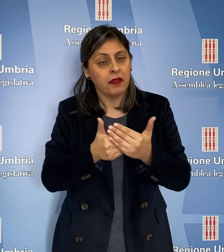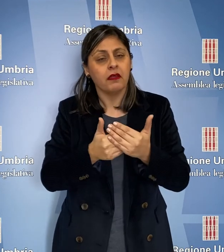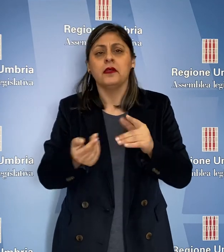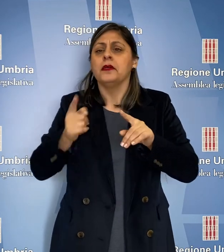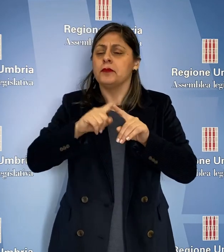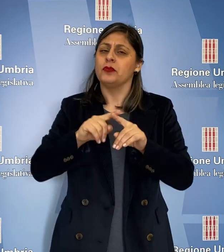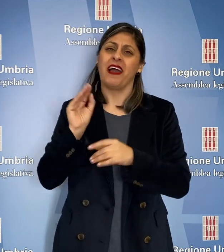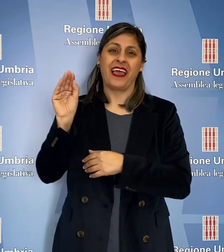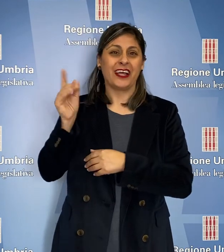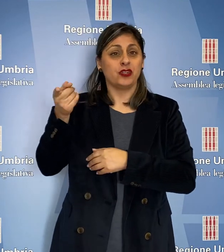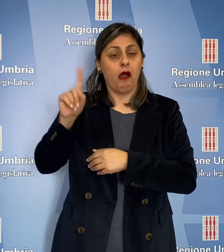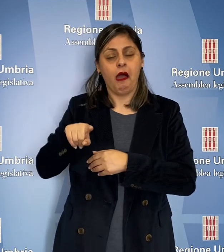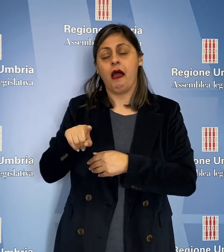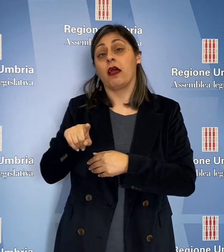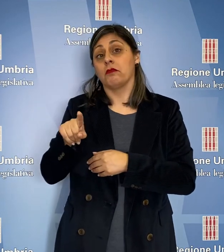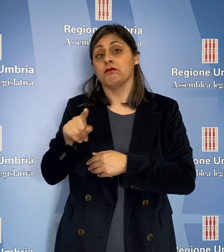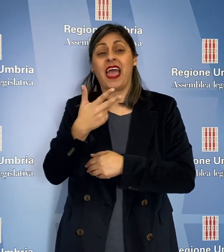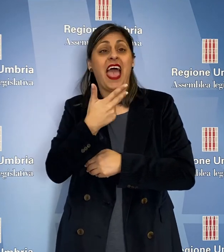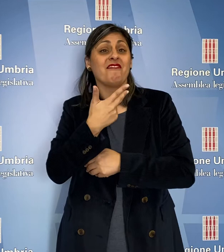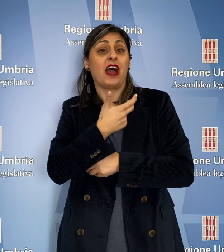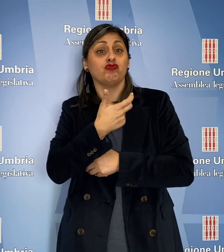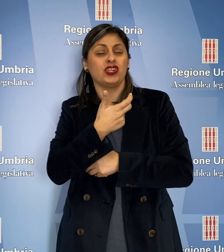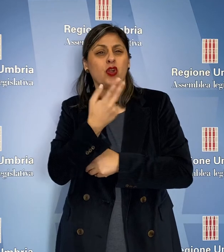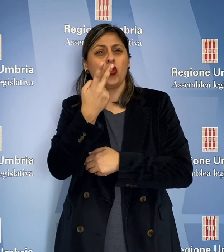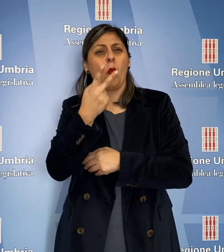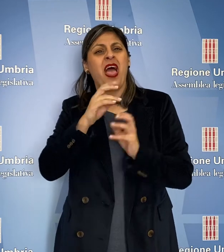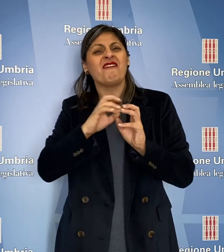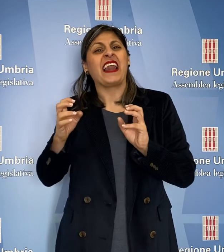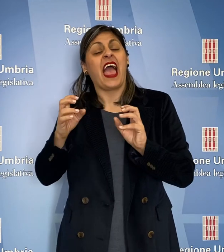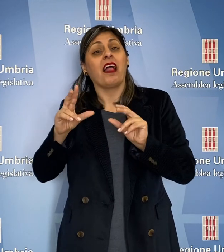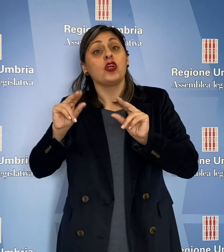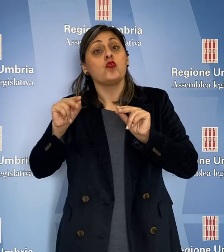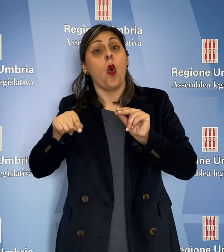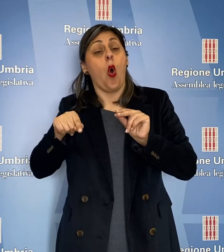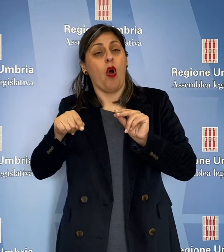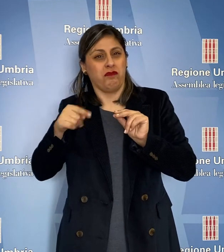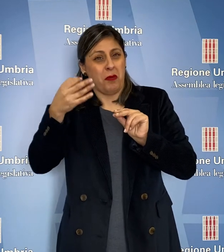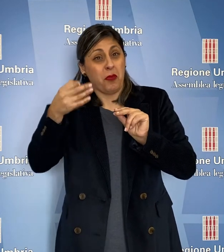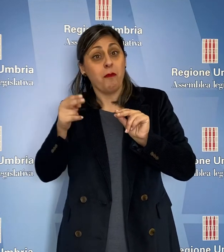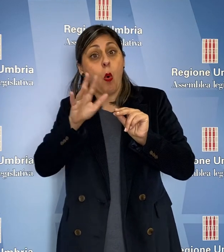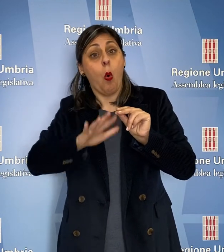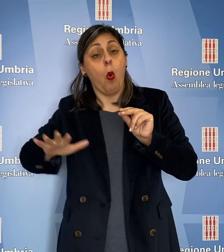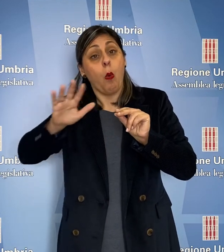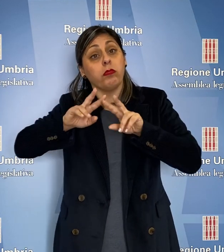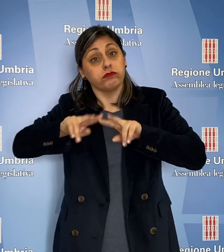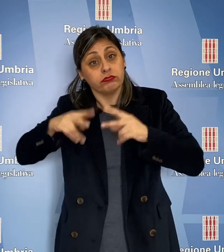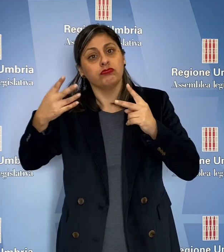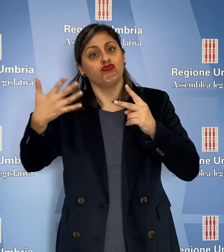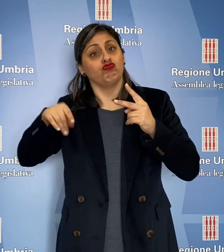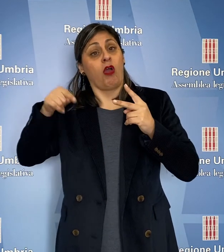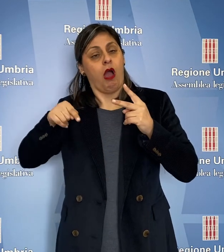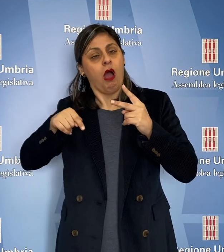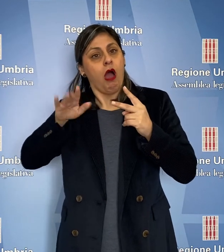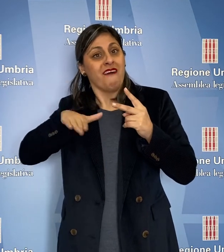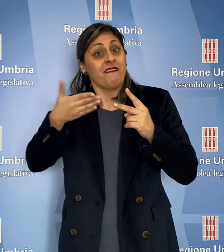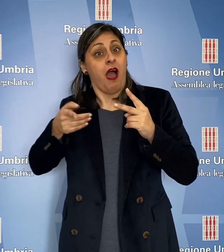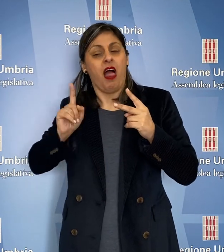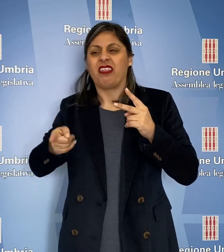l'altro, vista l'efficacia del vaccino anche per le due nuove varianti del virus sequenziate in Umbria, in sinergia con analoghe